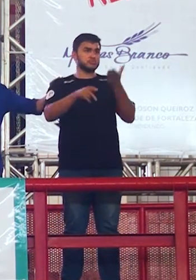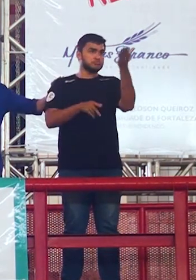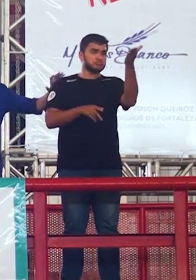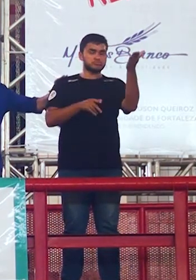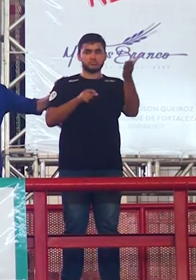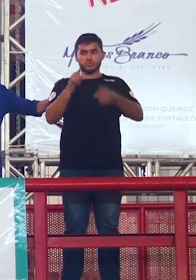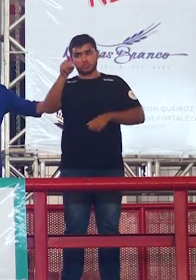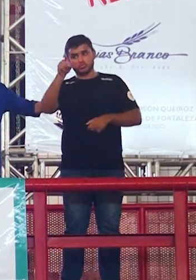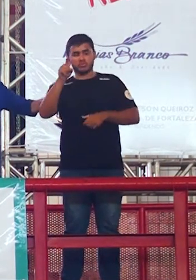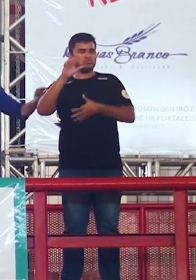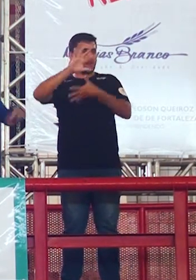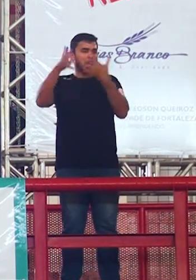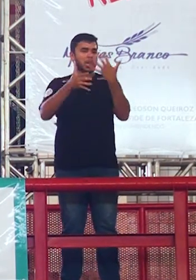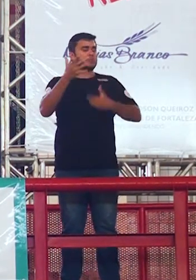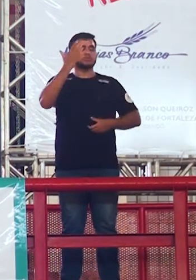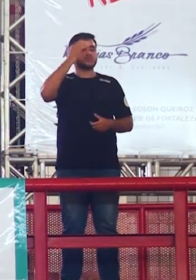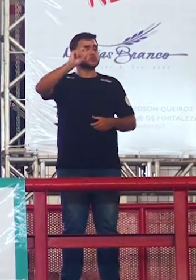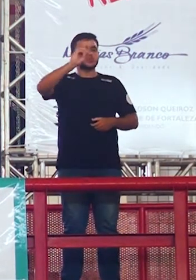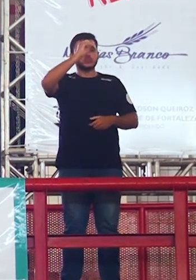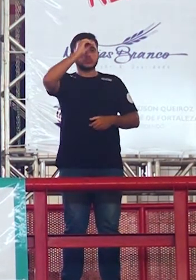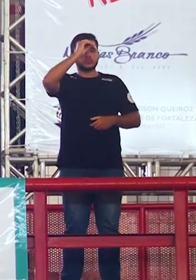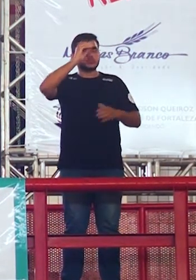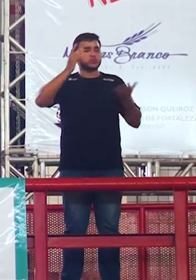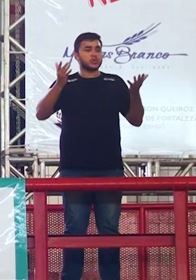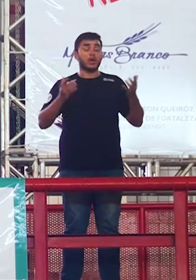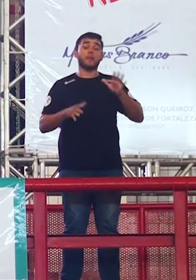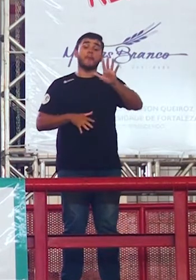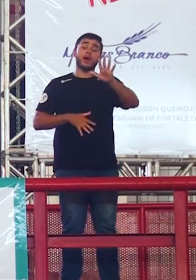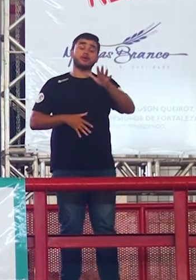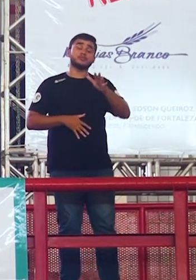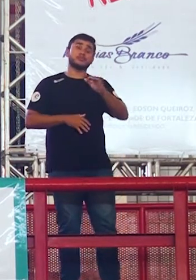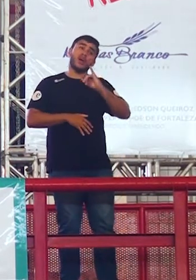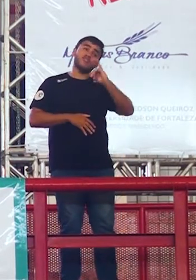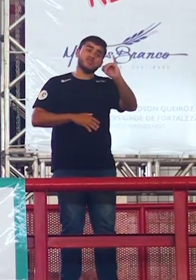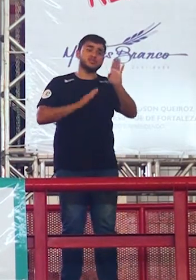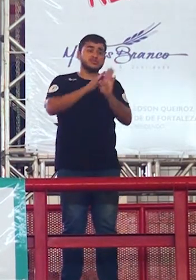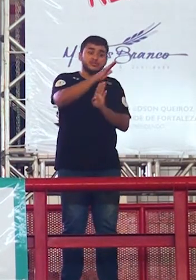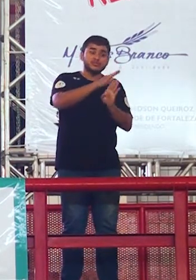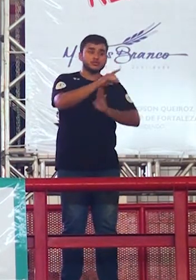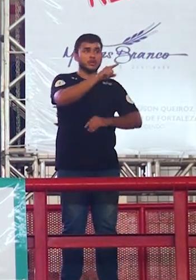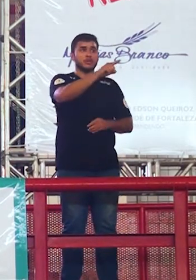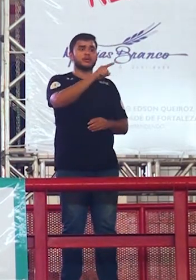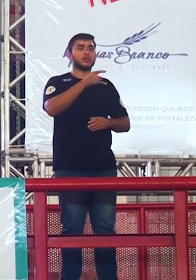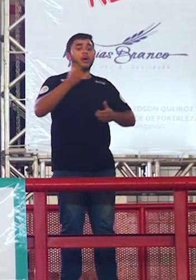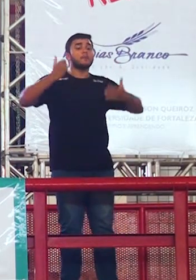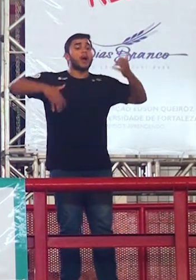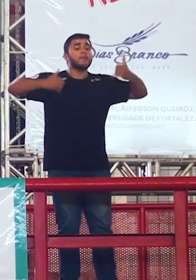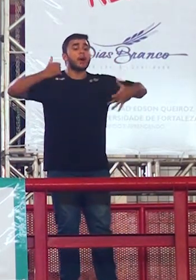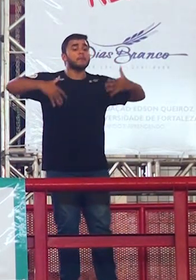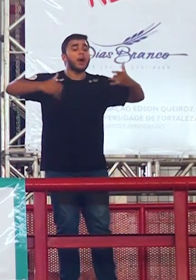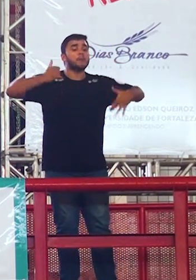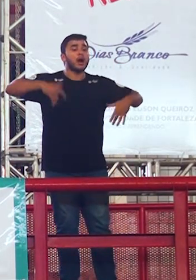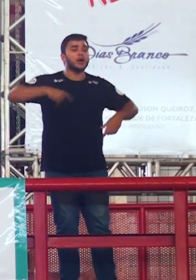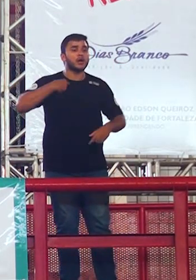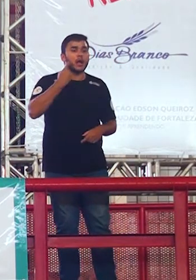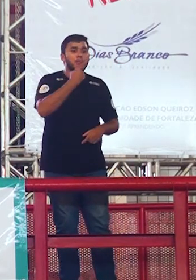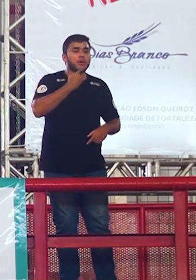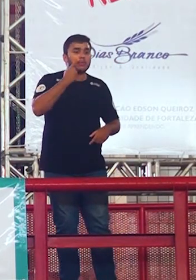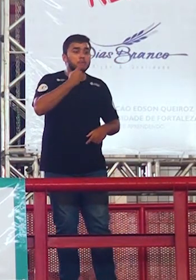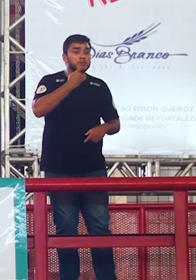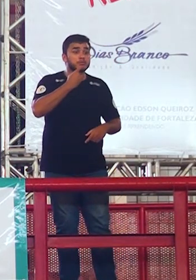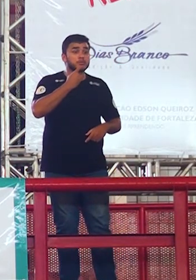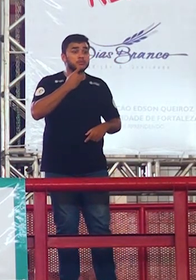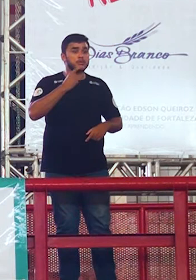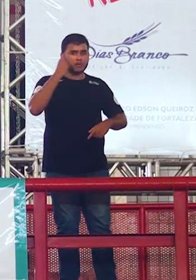nenhum senhor sabe libras mas aí quando o senhor for dar aula o senhor fique falando pra eles assim olhando pra eles